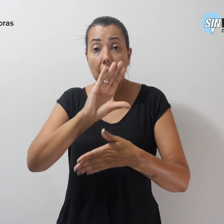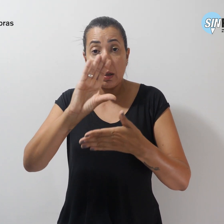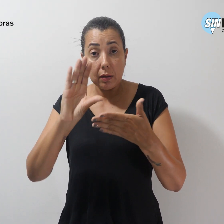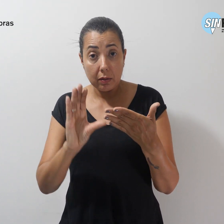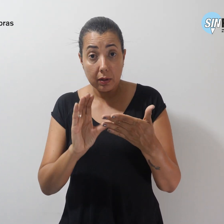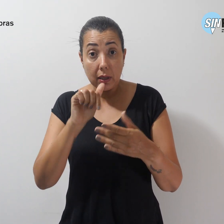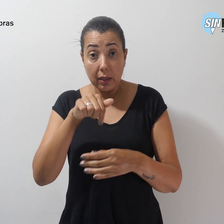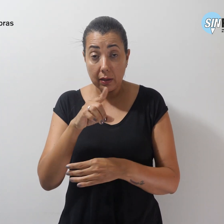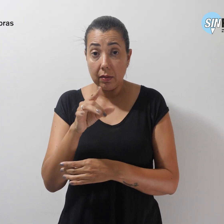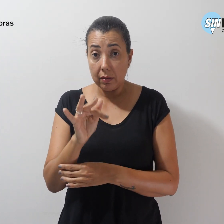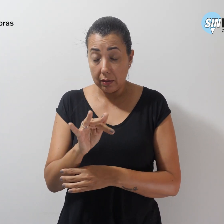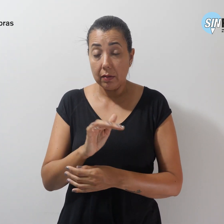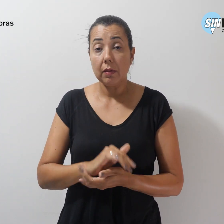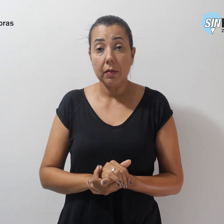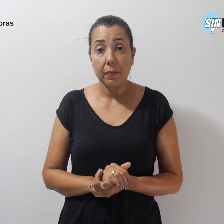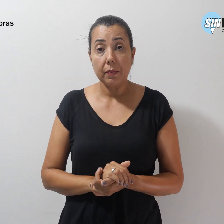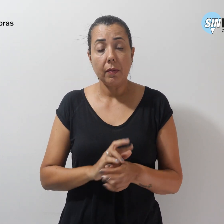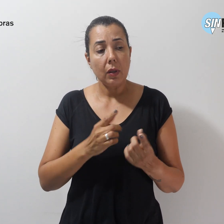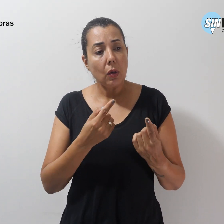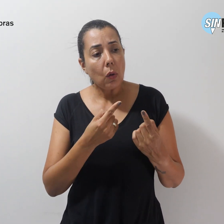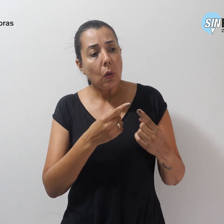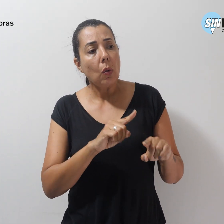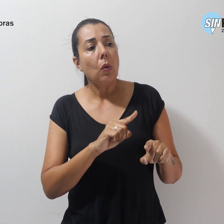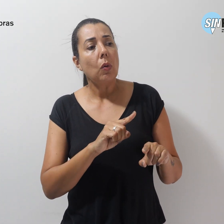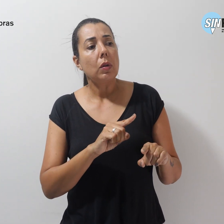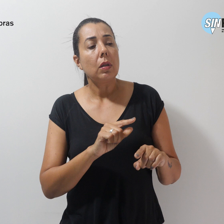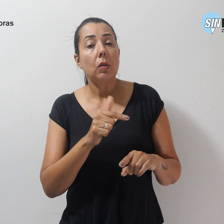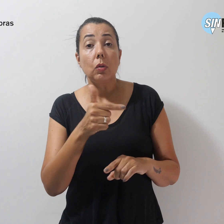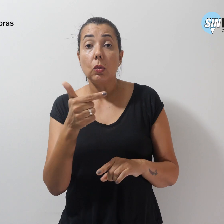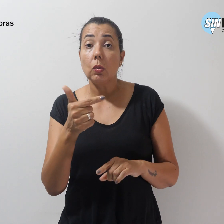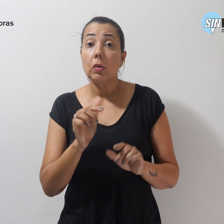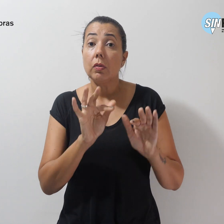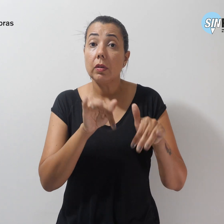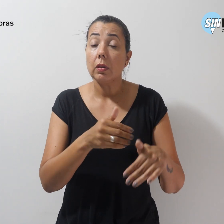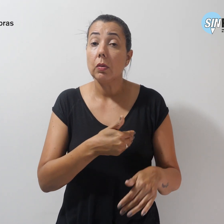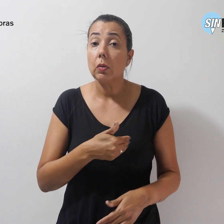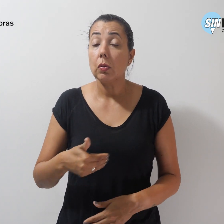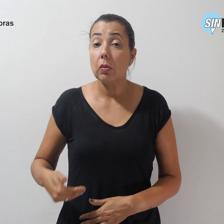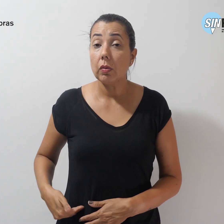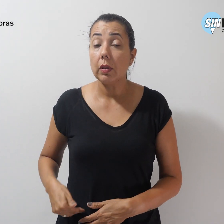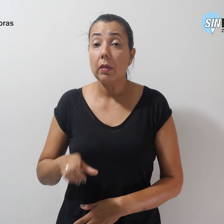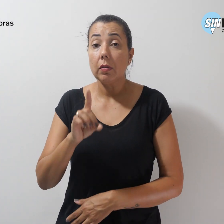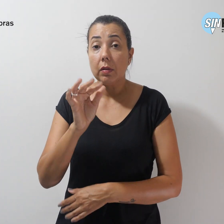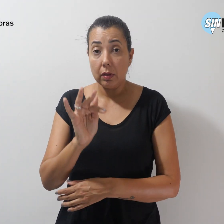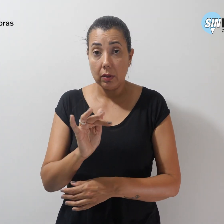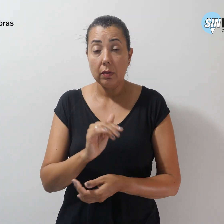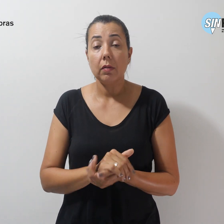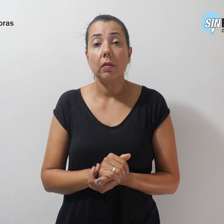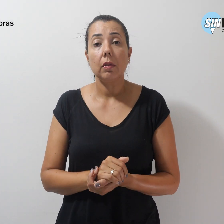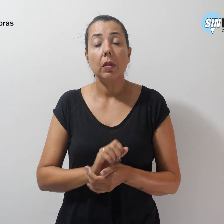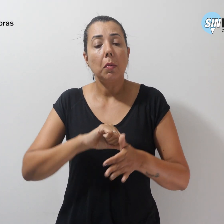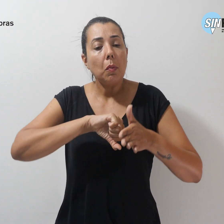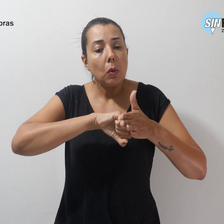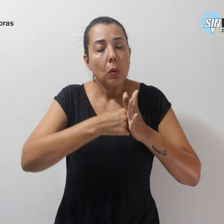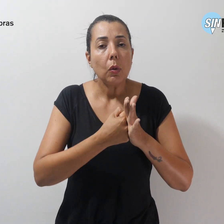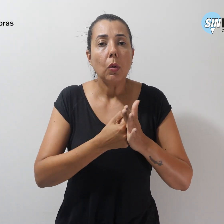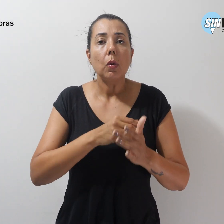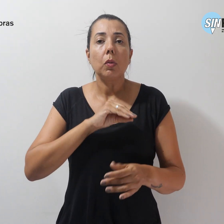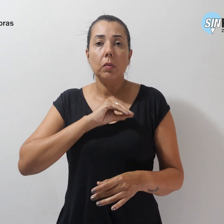Distrito Federal, ao contrário, os dois últimos governos distritais congelaram os salários e,